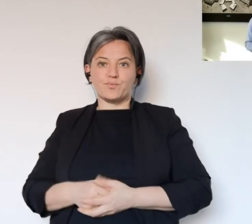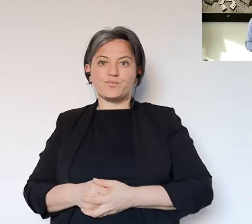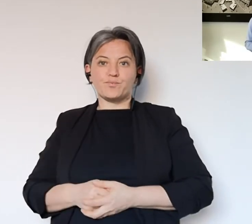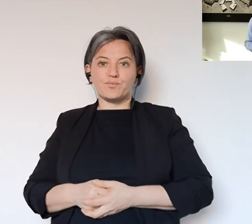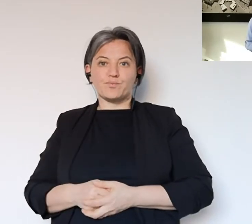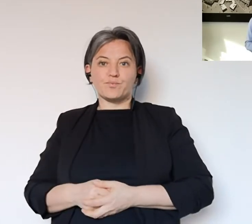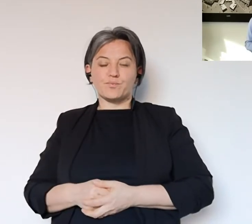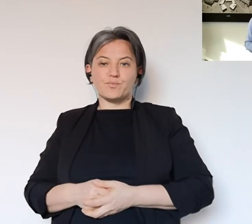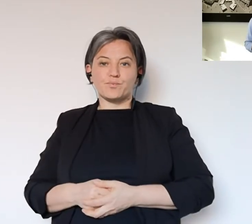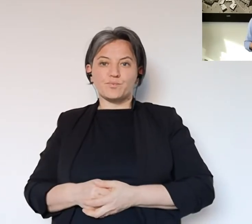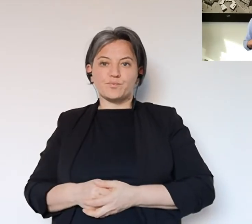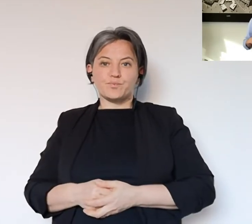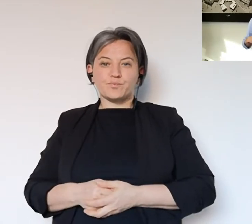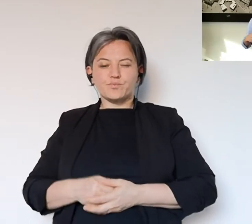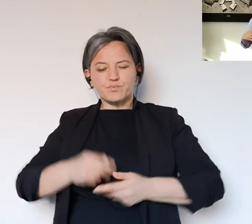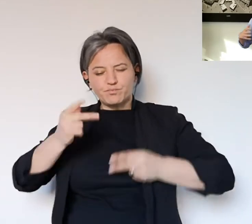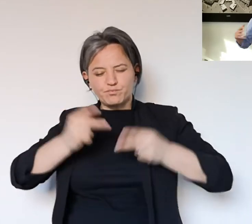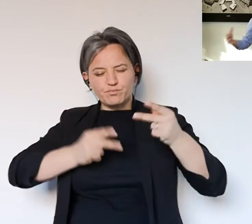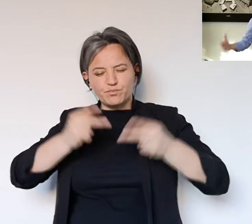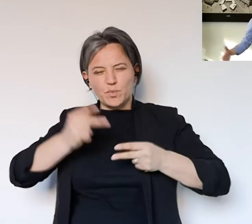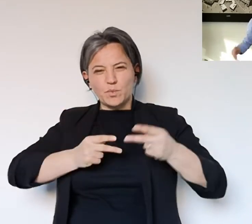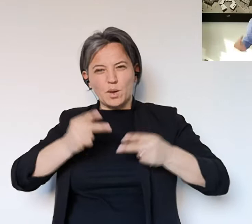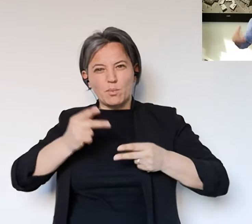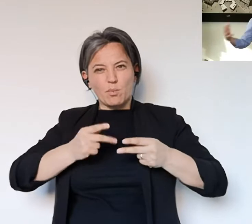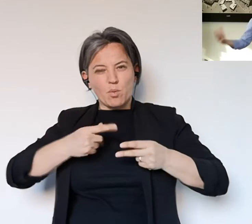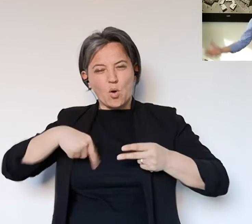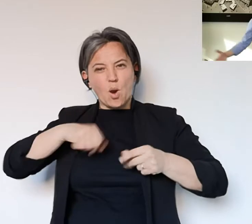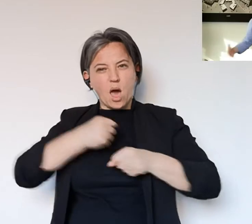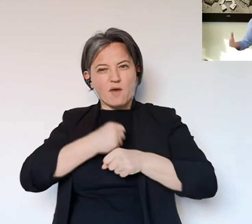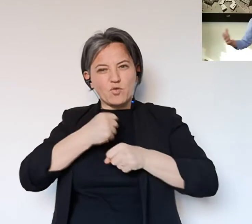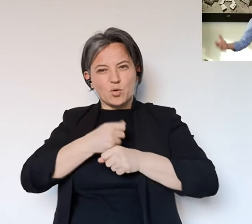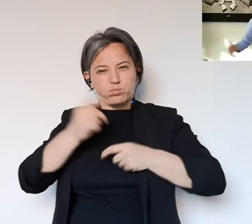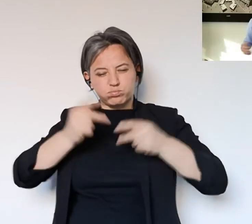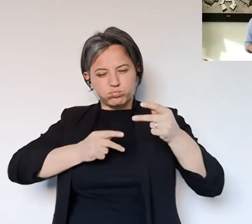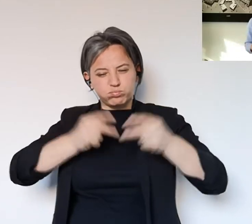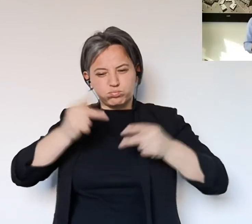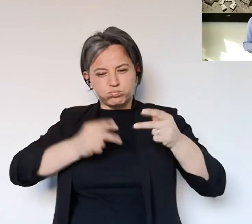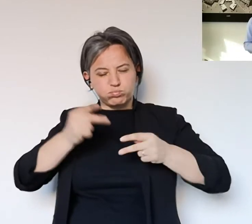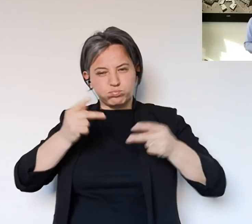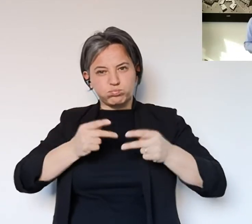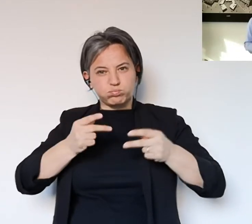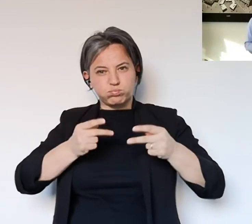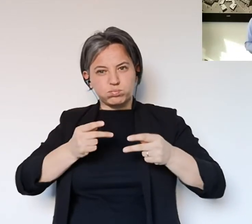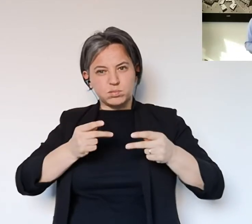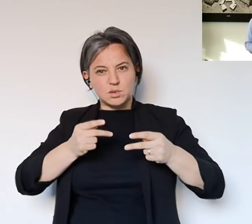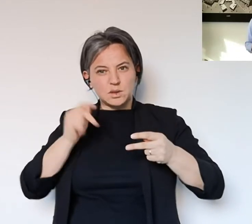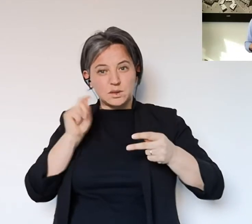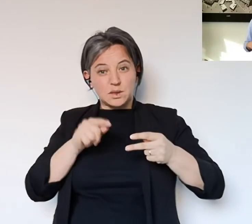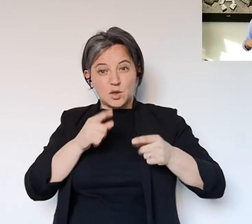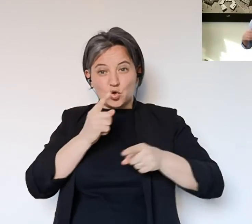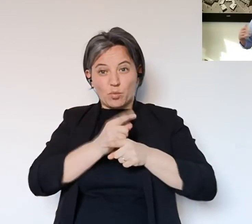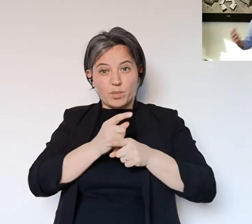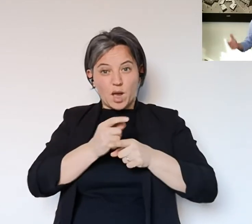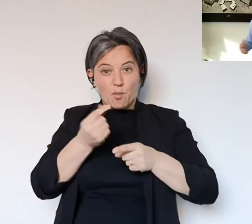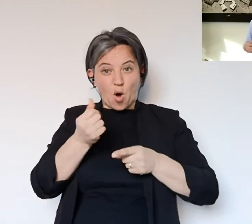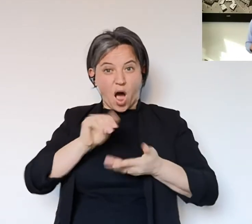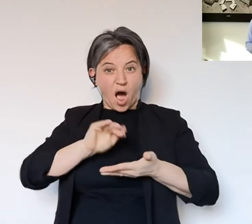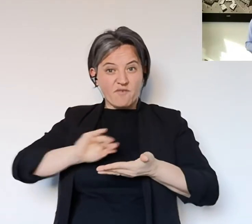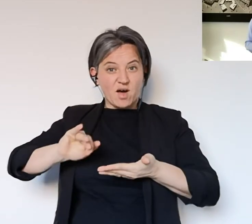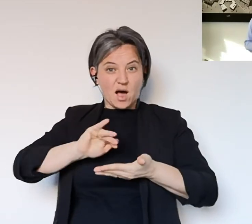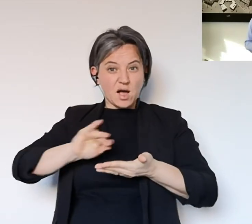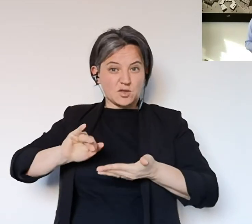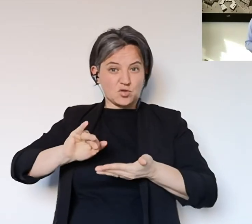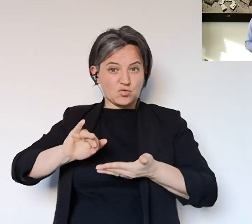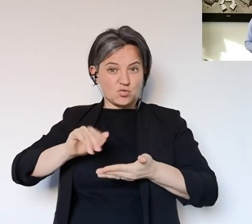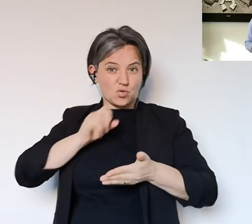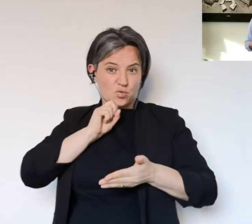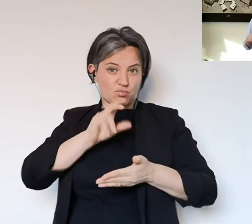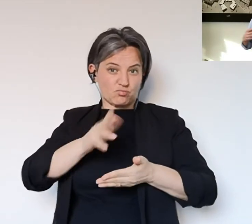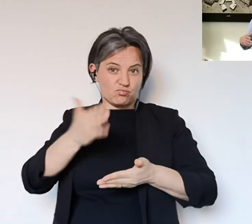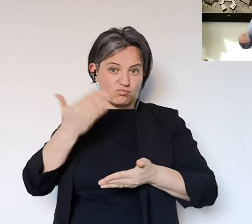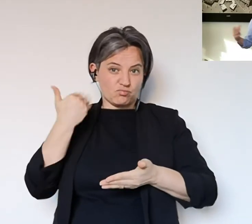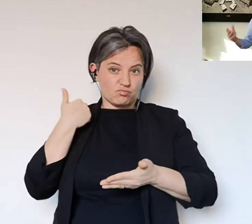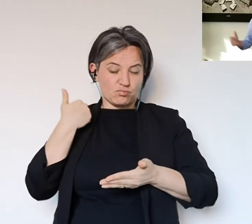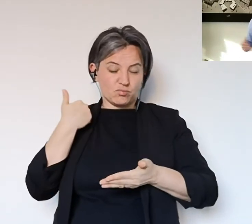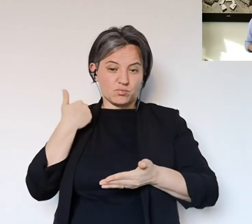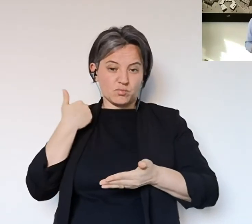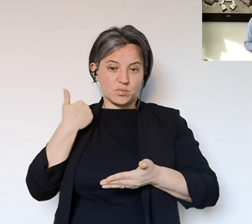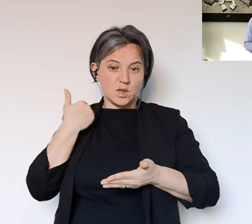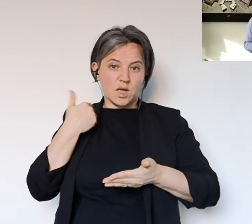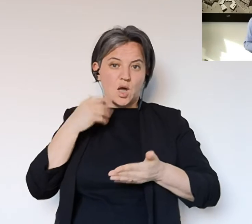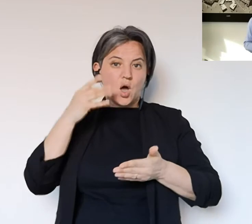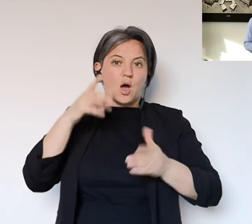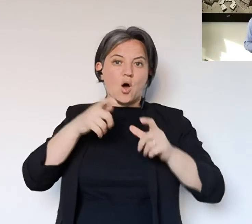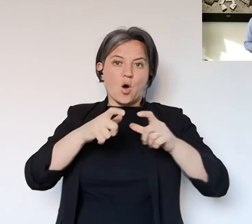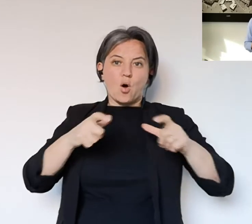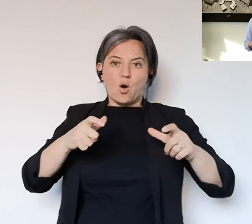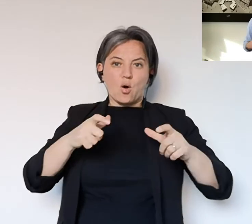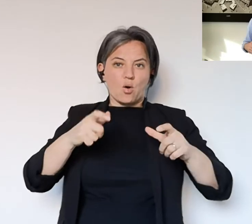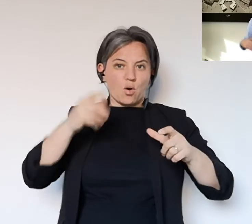l'attività che stiamo facendo dal punto di vista ragionieristico che ci porterà a determinare l'avanzo